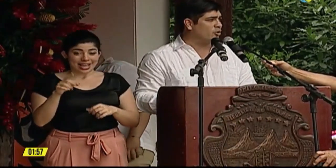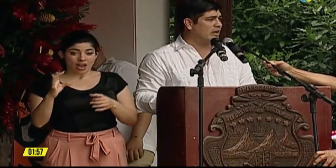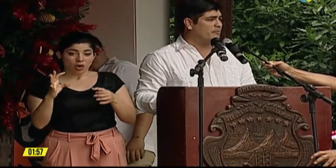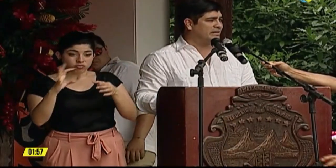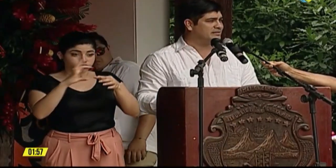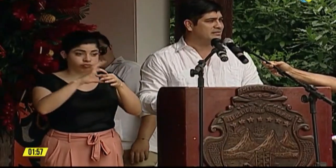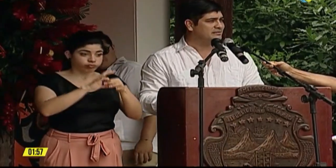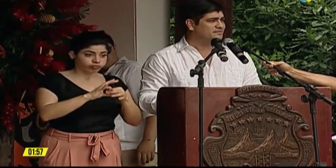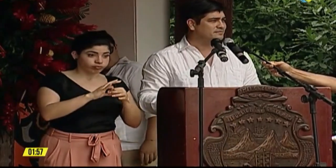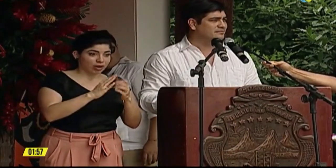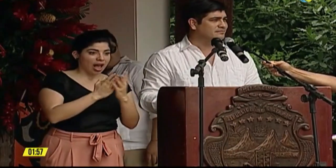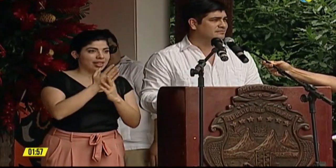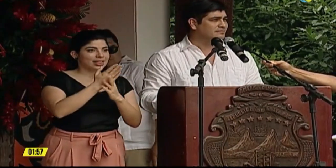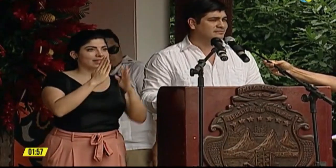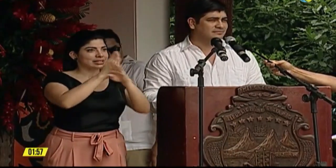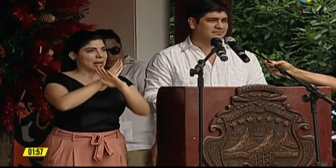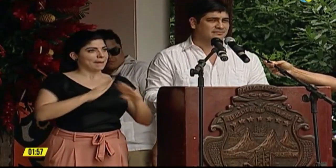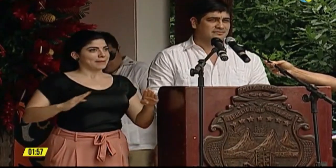asociada con la paz.